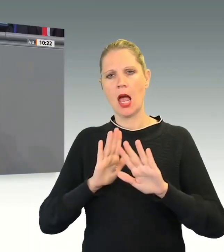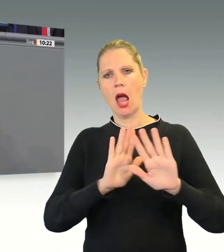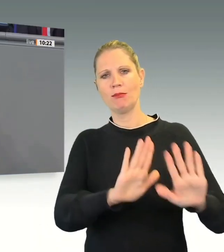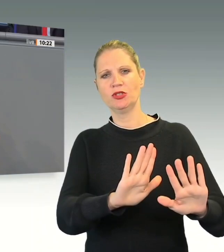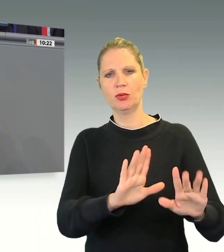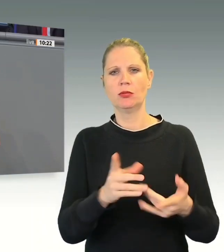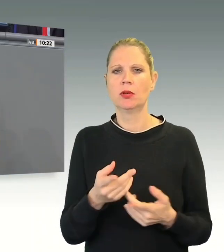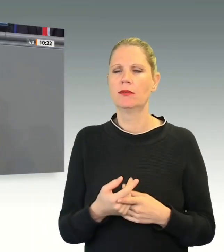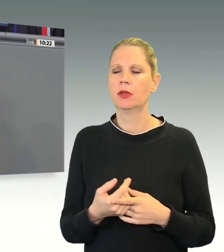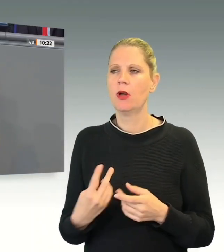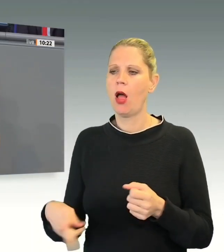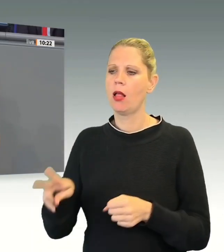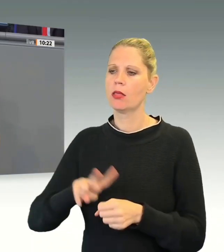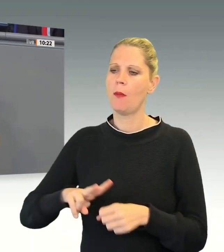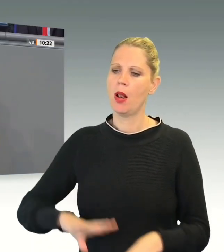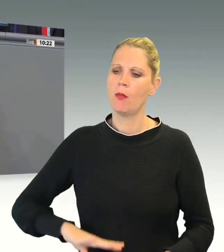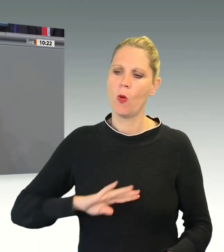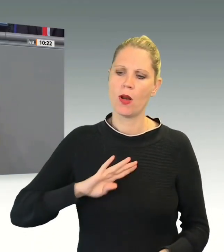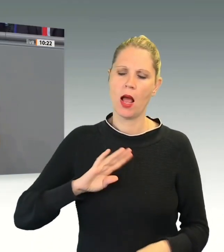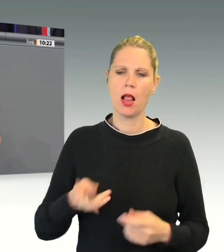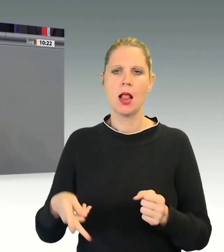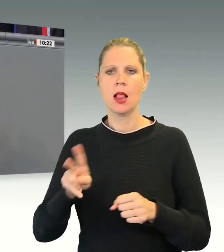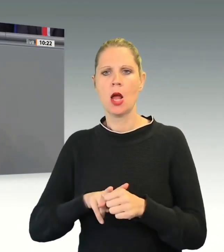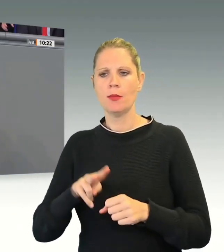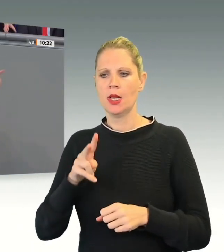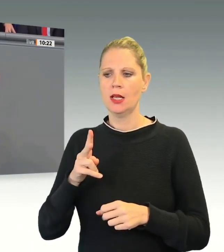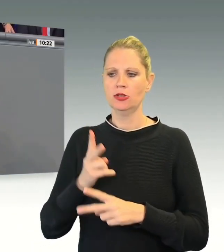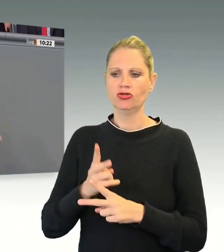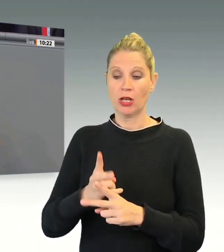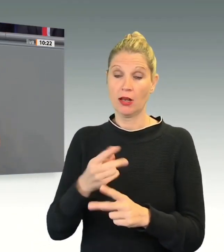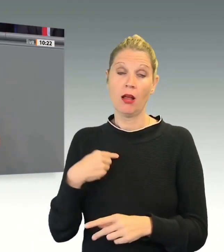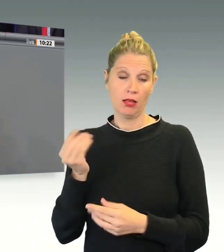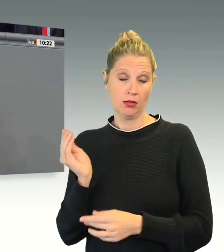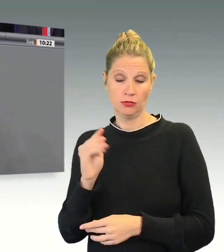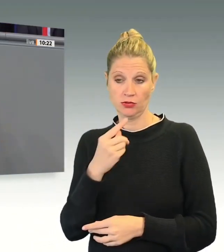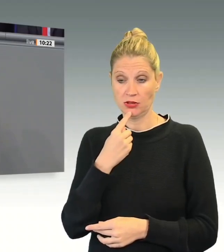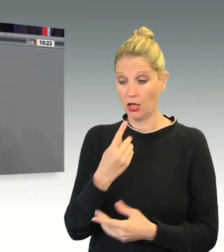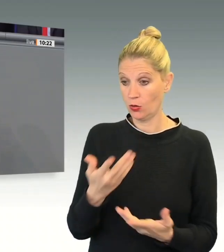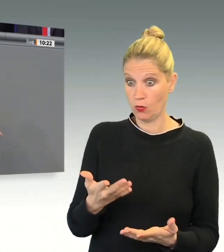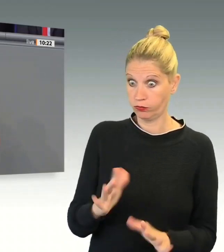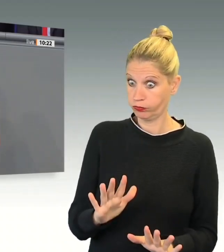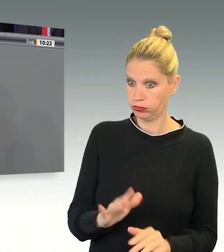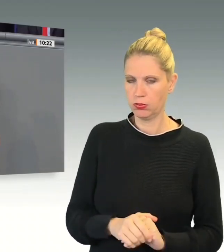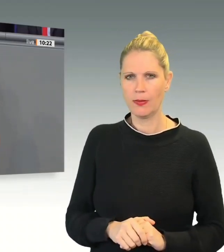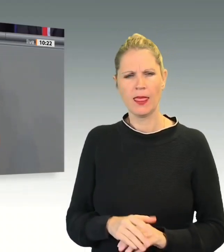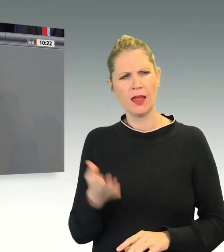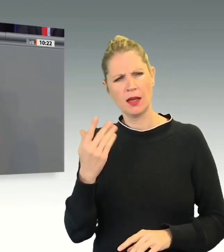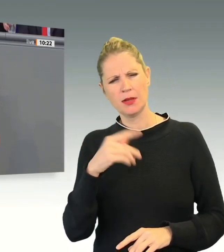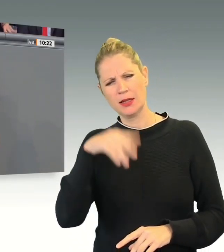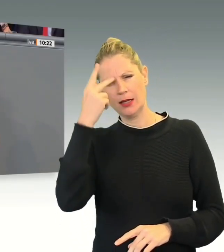und Doppelstandards hingewiesen habe, auch gegenüber Kritik an der Großen Koalition, wie Sie groß applaudiert haben.